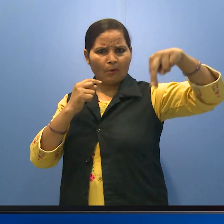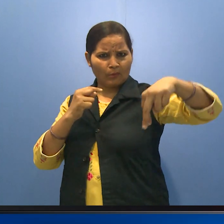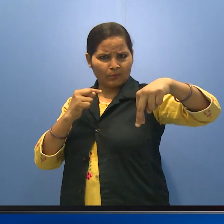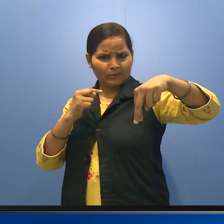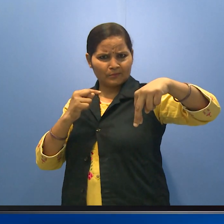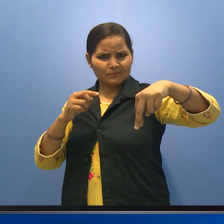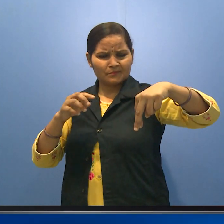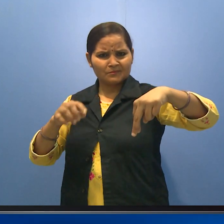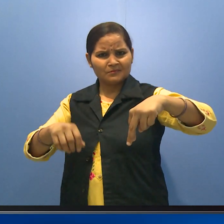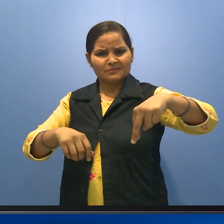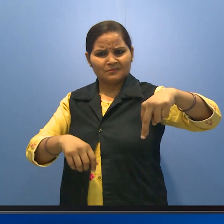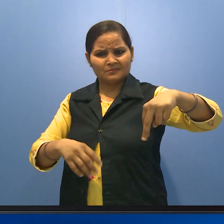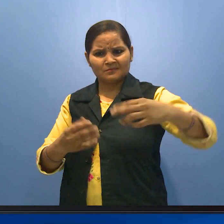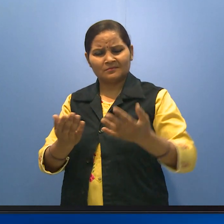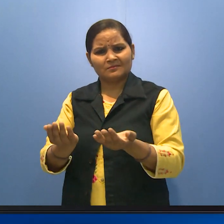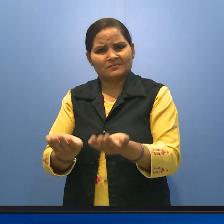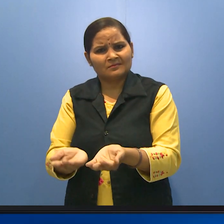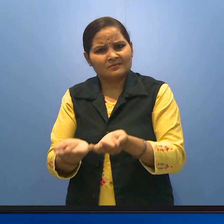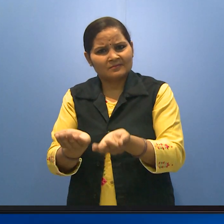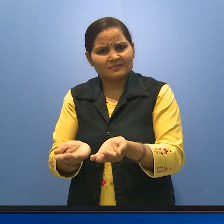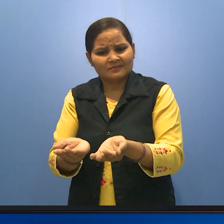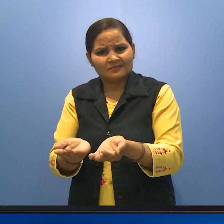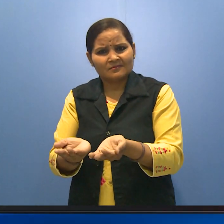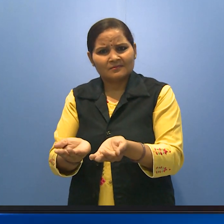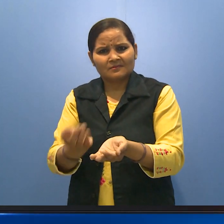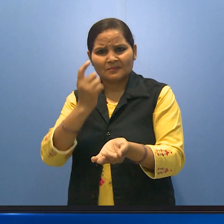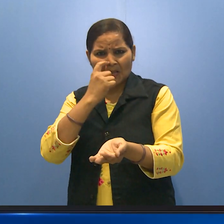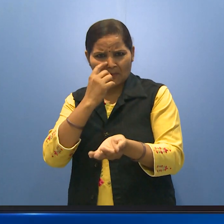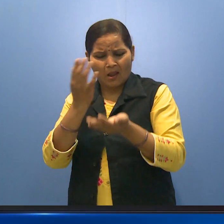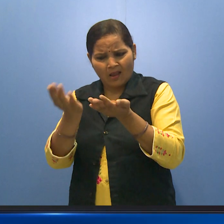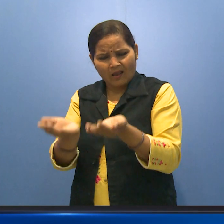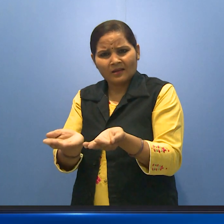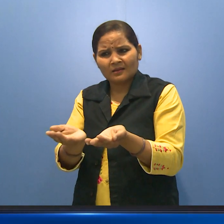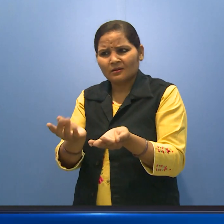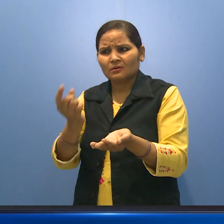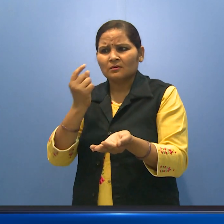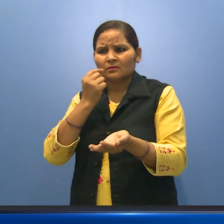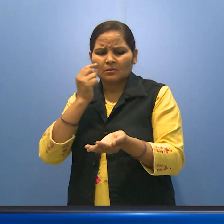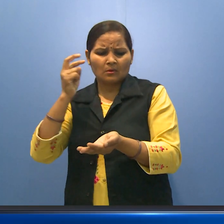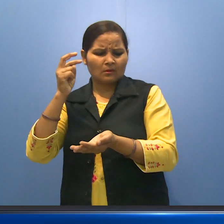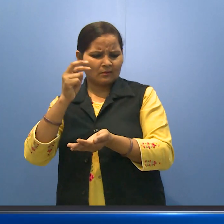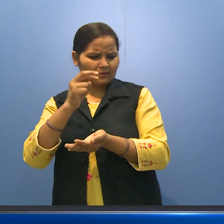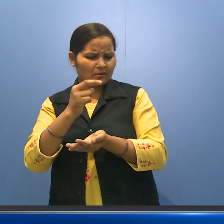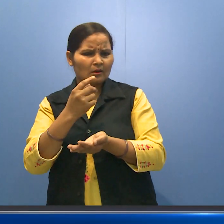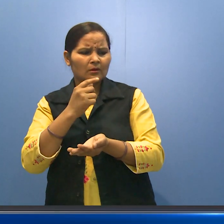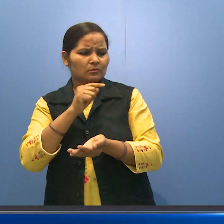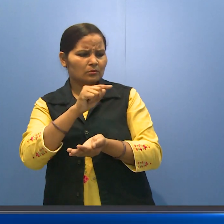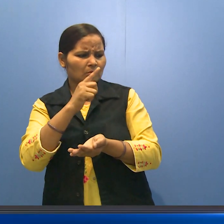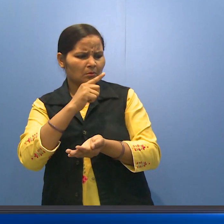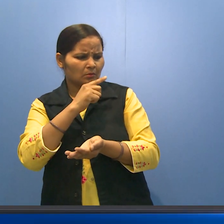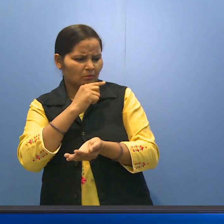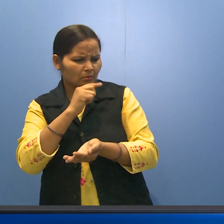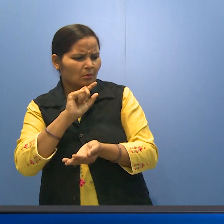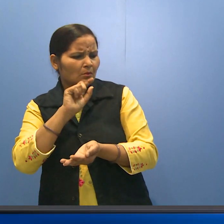दोनों हाथ फैला करके खड़ी होगे, तो मनुष्य ने उस व्यक्ती ने उस